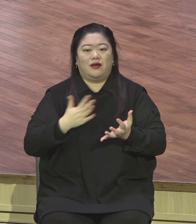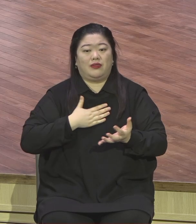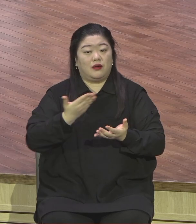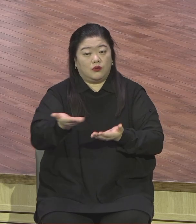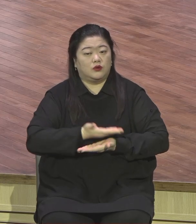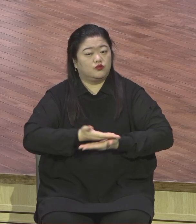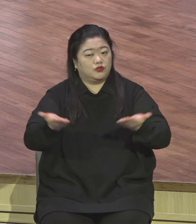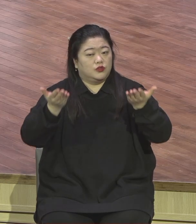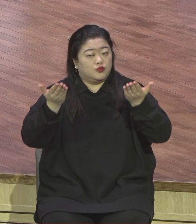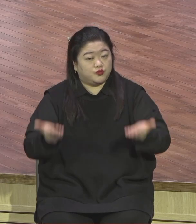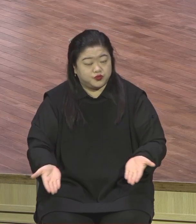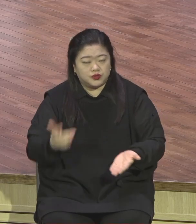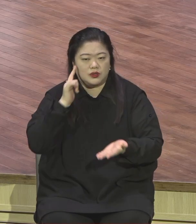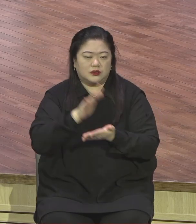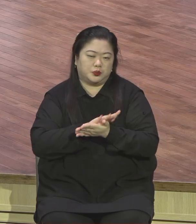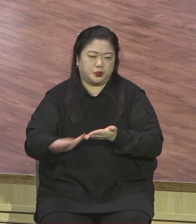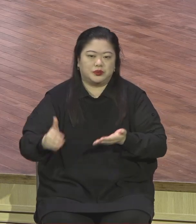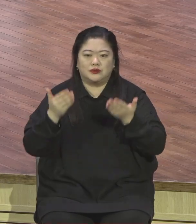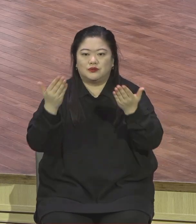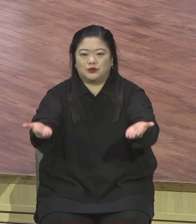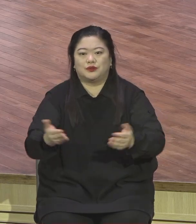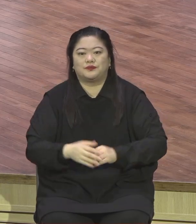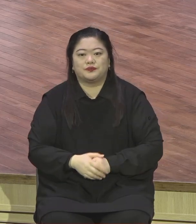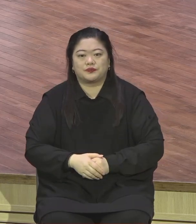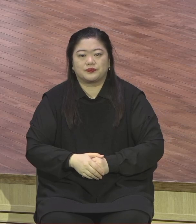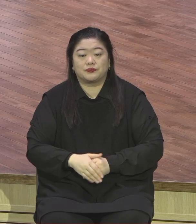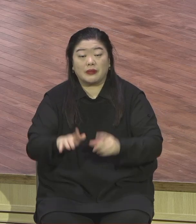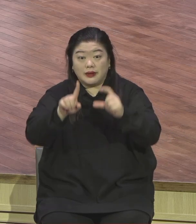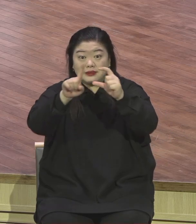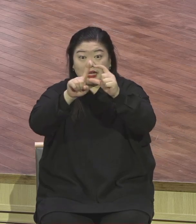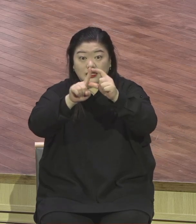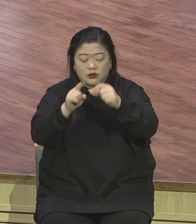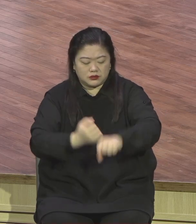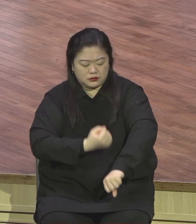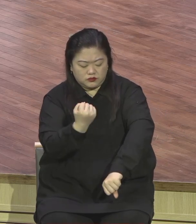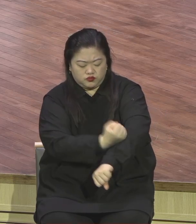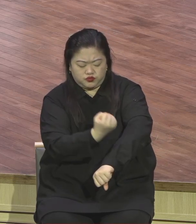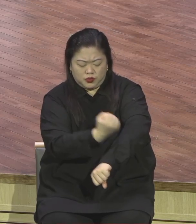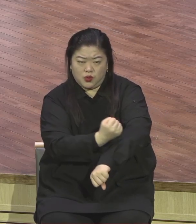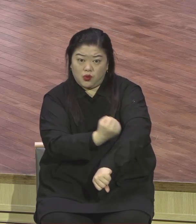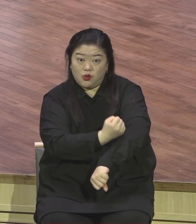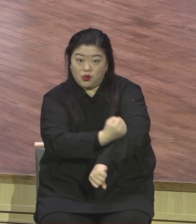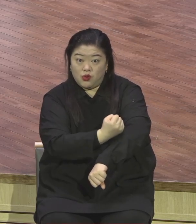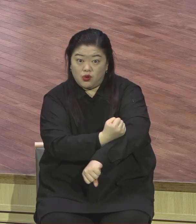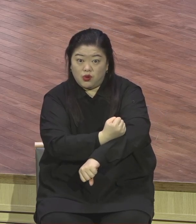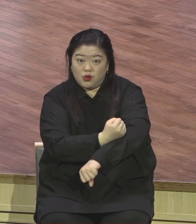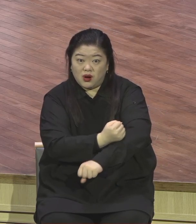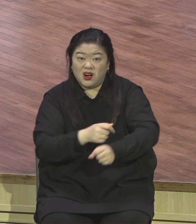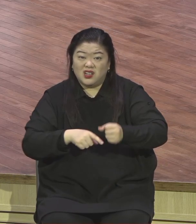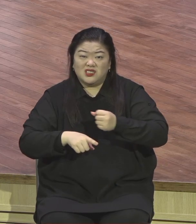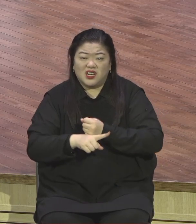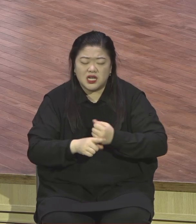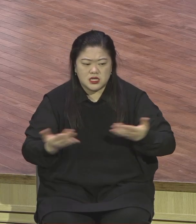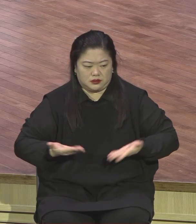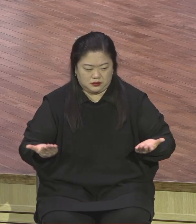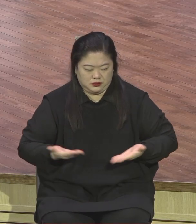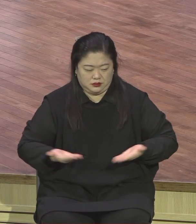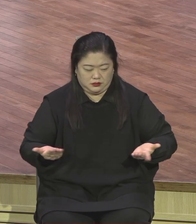본문에서 수고한다 이 말은 육체적으로는 권하다 지치다. 감정적으로는